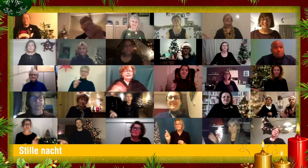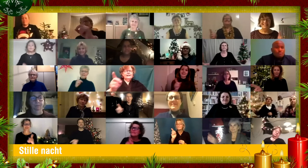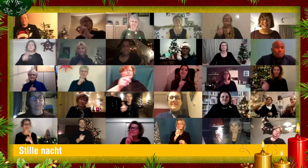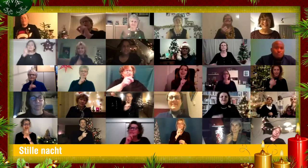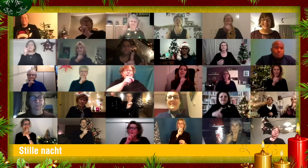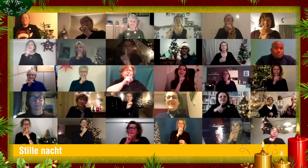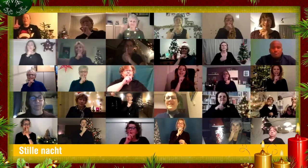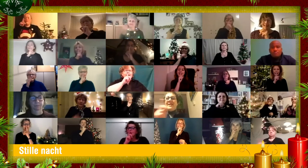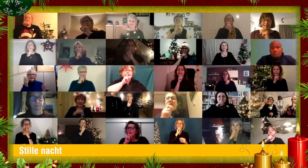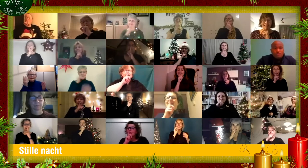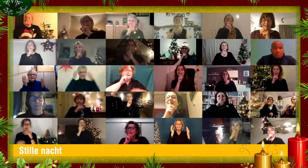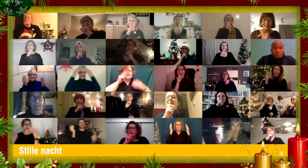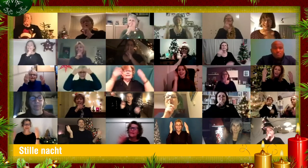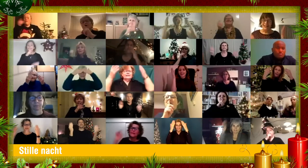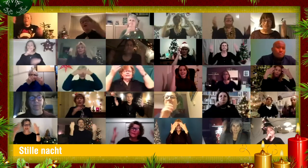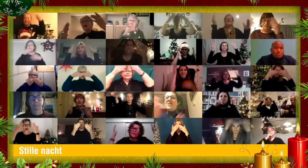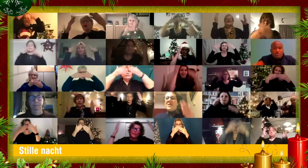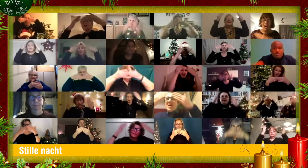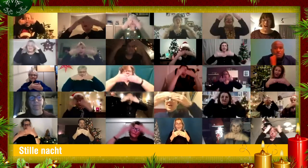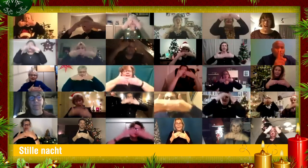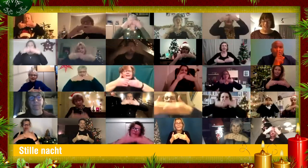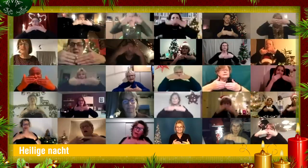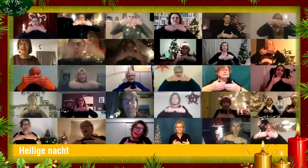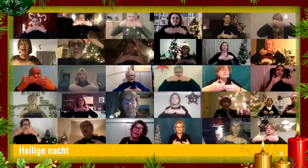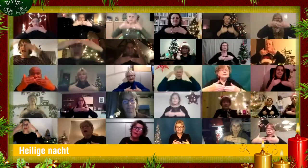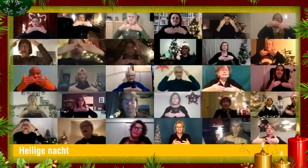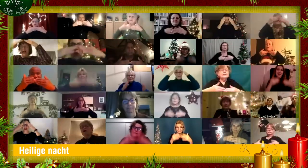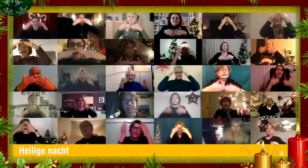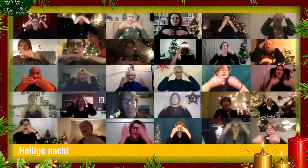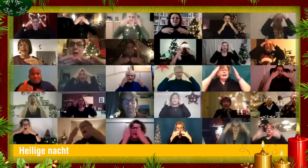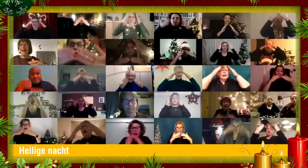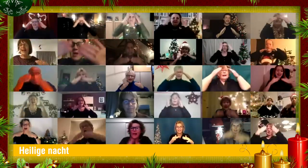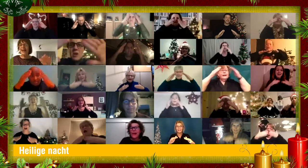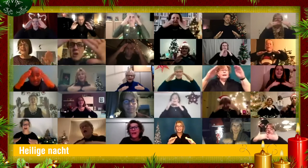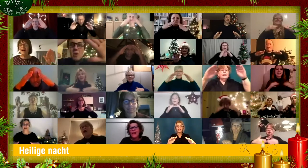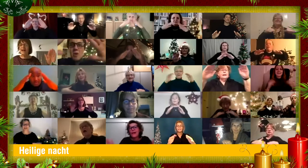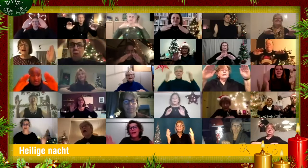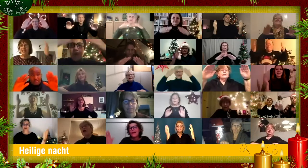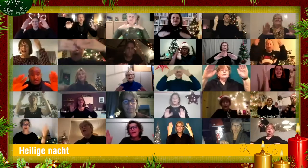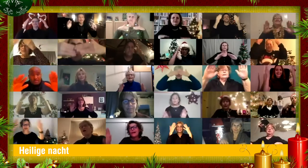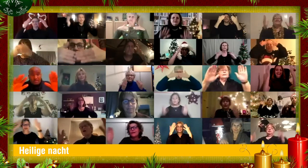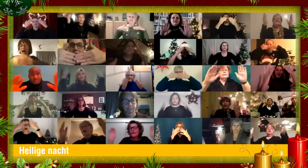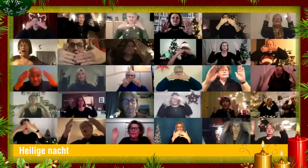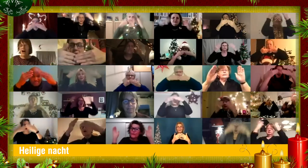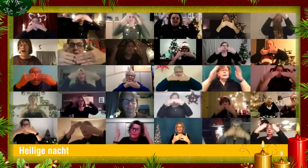Stille nacht, heilige nacht,